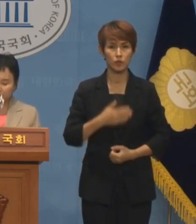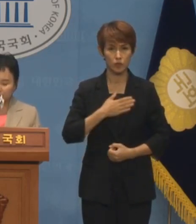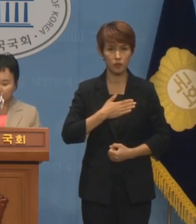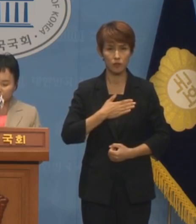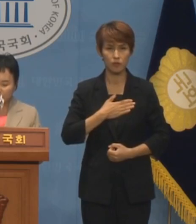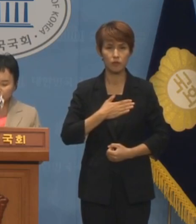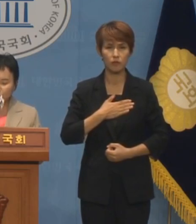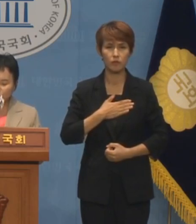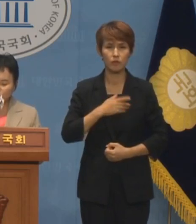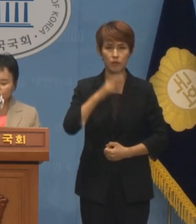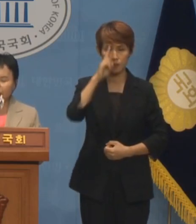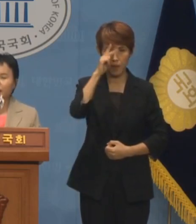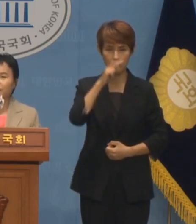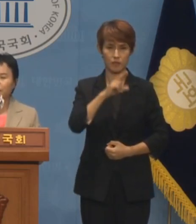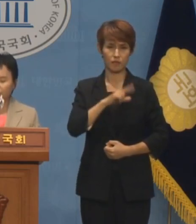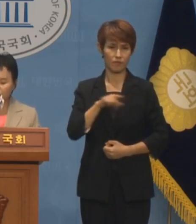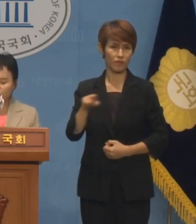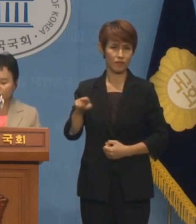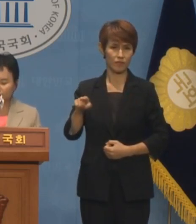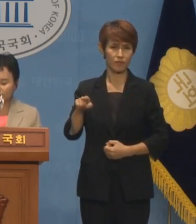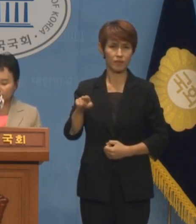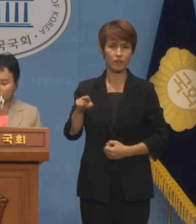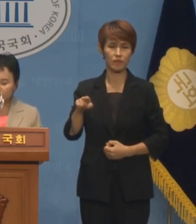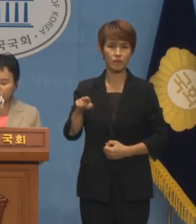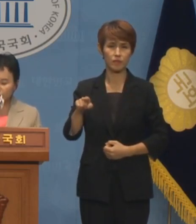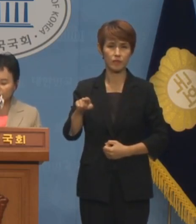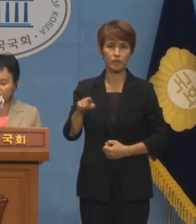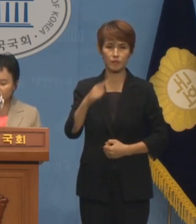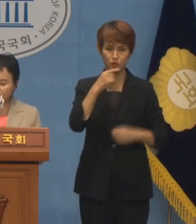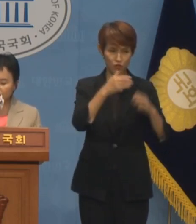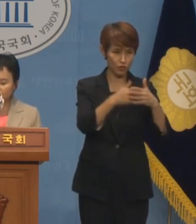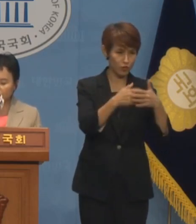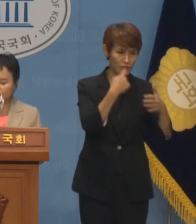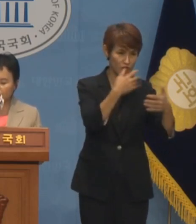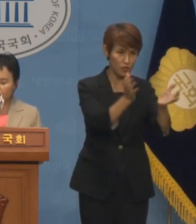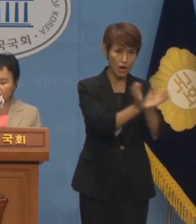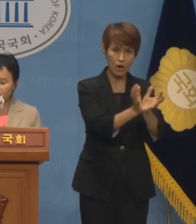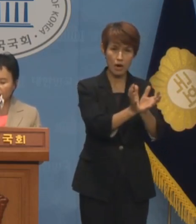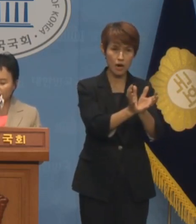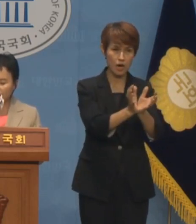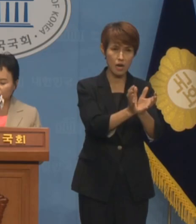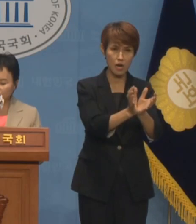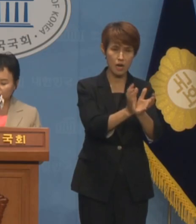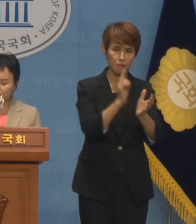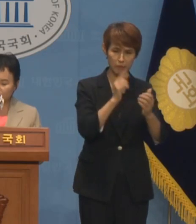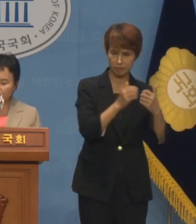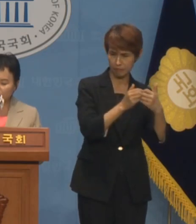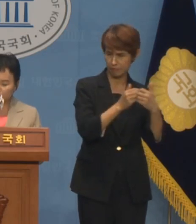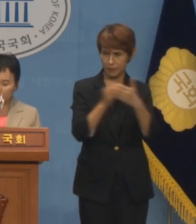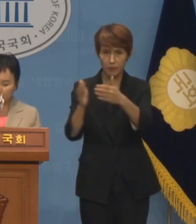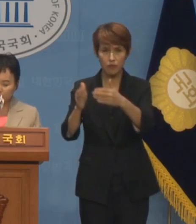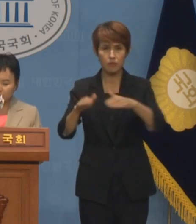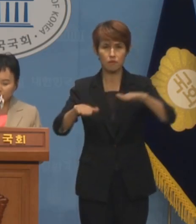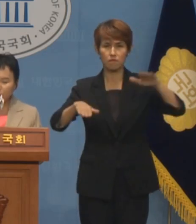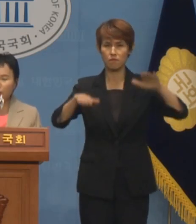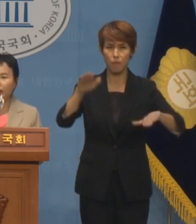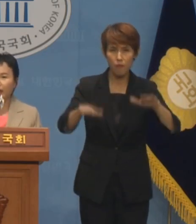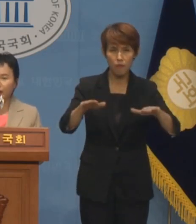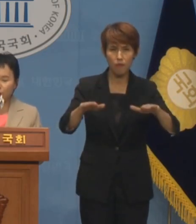박춘근 국민의힘 의원이 민주당의 저질스럽고 시대에 뒤떨어진 차별과